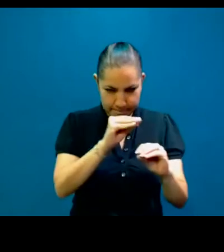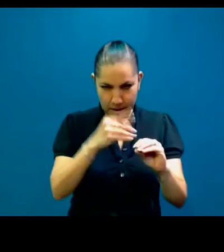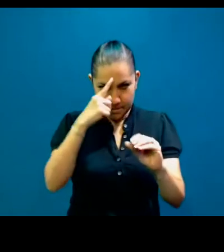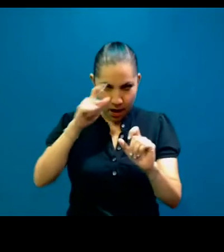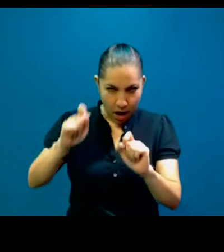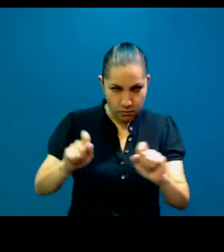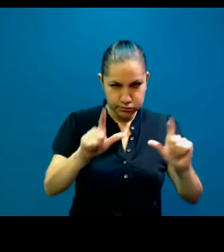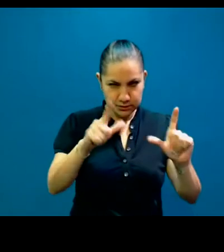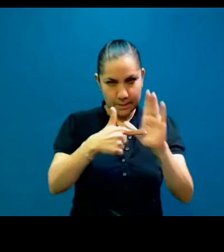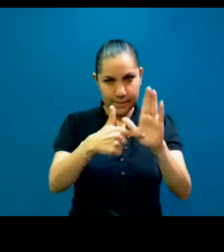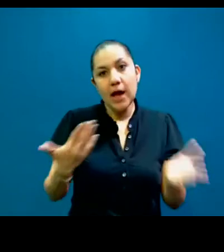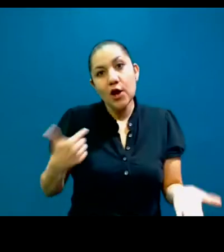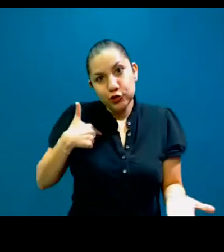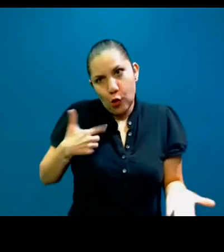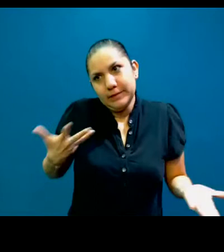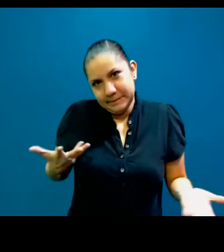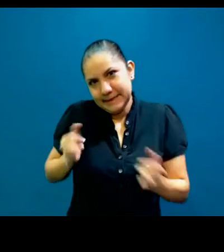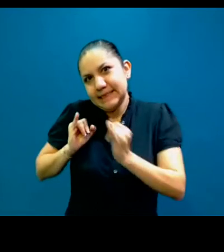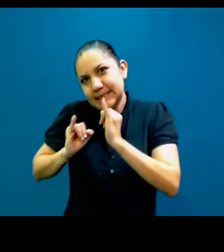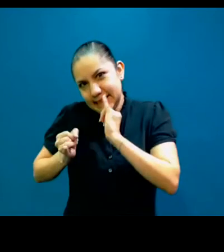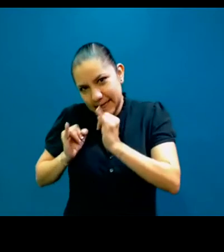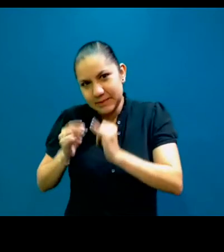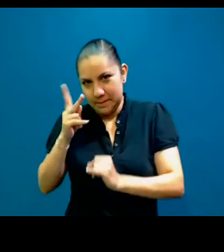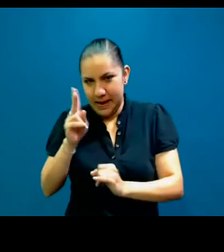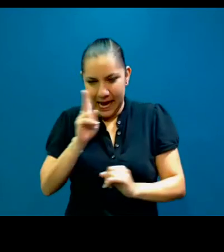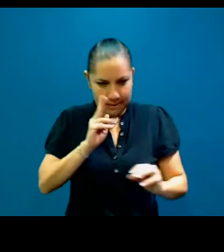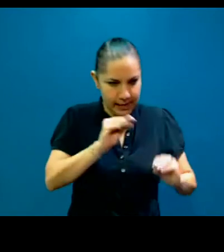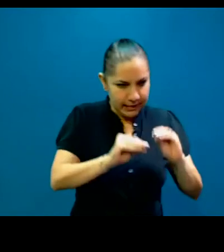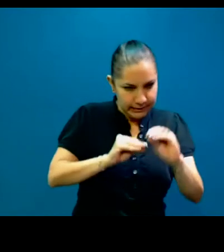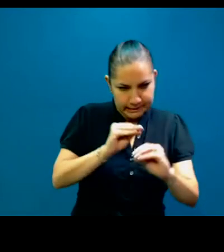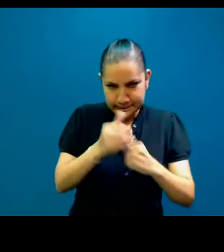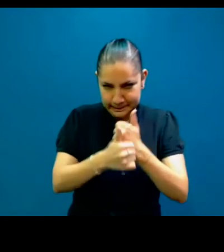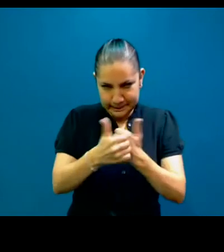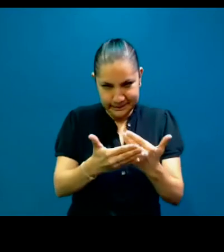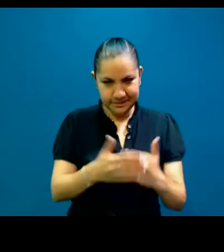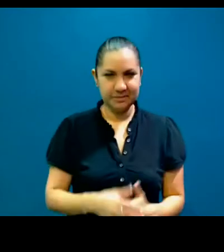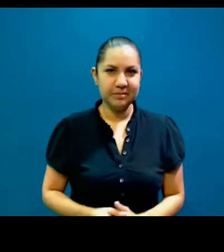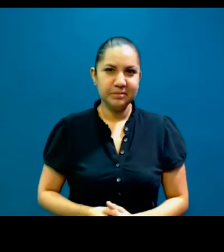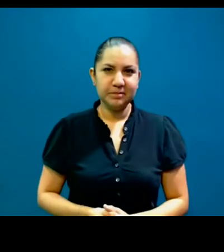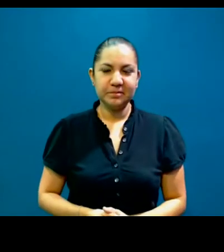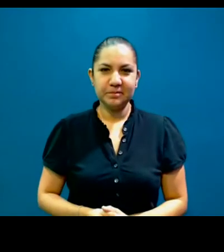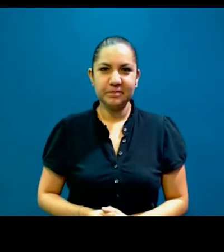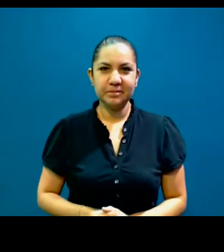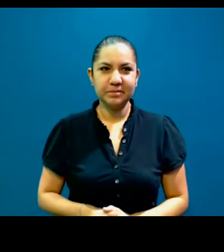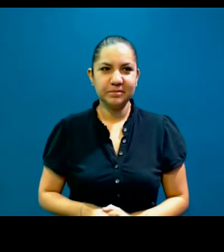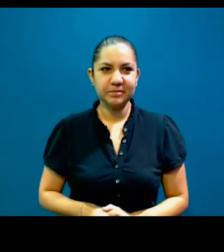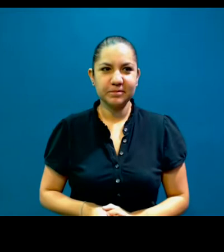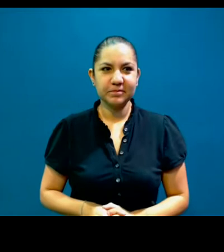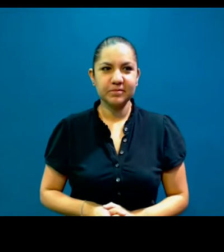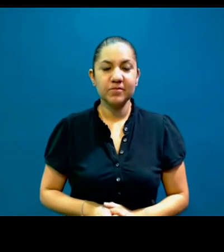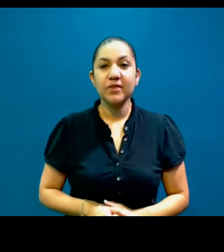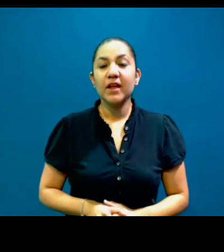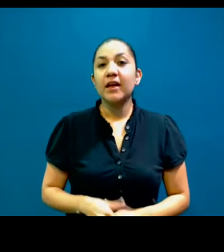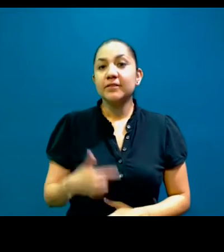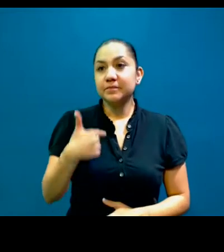Como yo soy intérprete, a ver un segundito, ¿qué estoy haciendo? Como, como, a no me